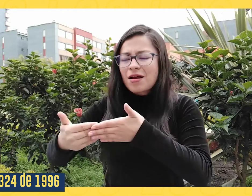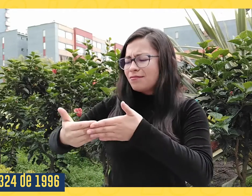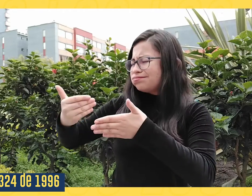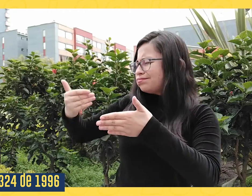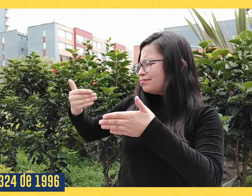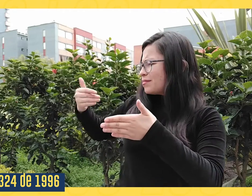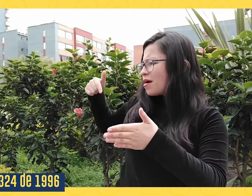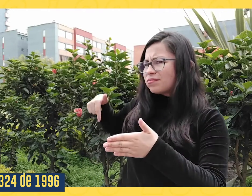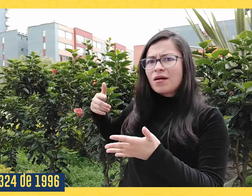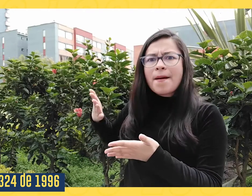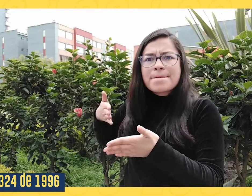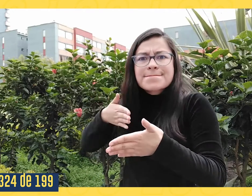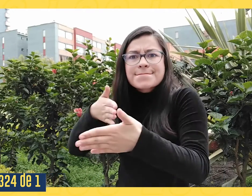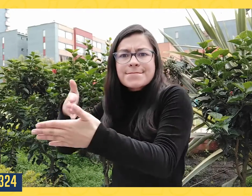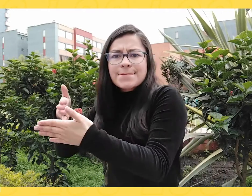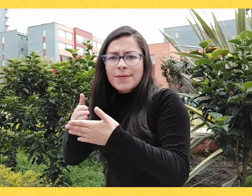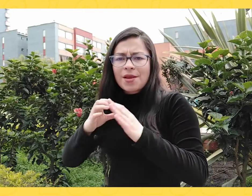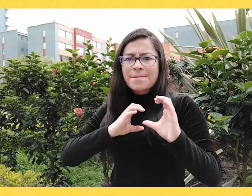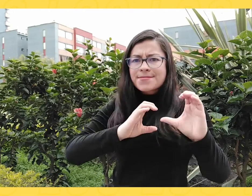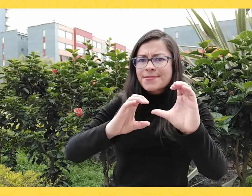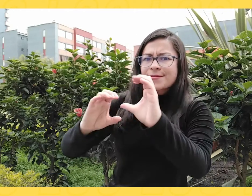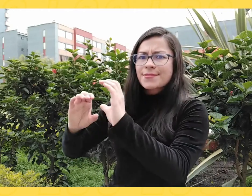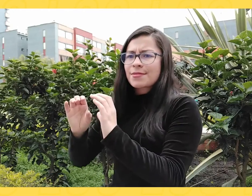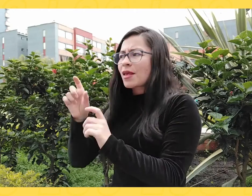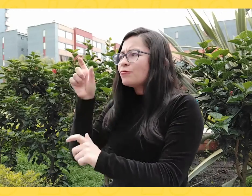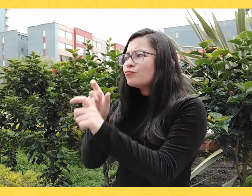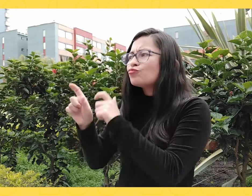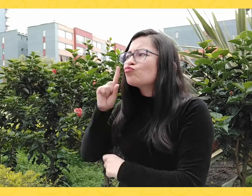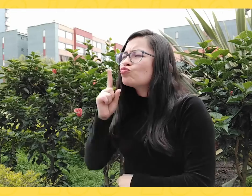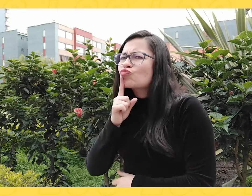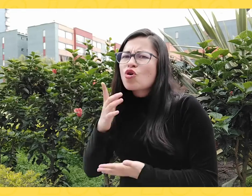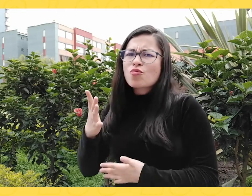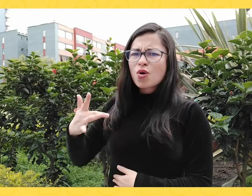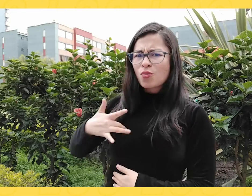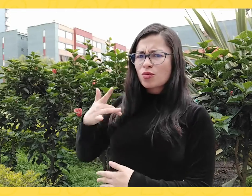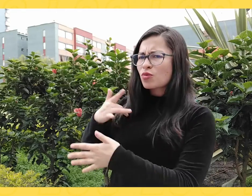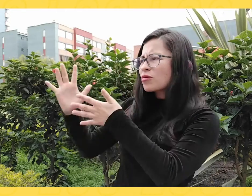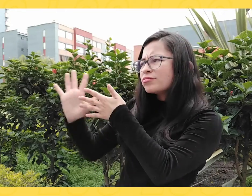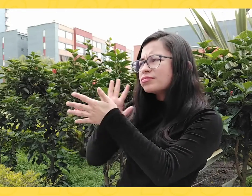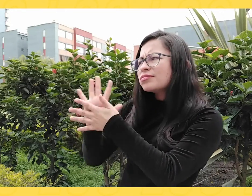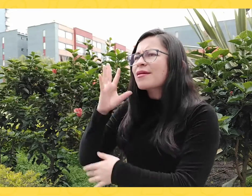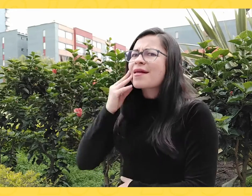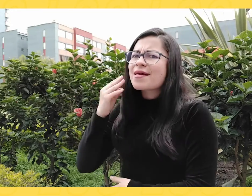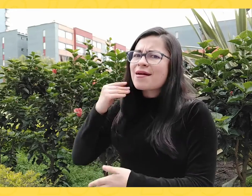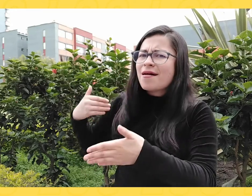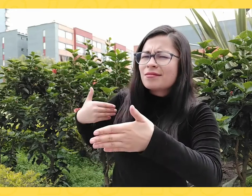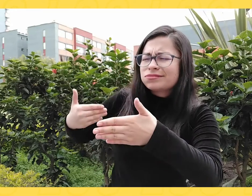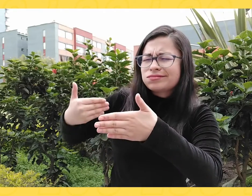1996, cuáles eran las barreras con las cuales se topaban, cómo era la comunicación y cuáles fueron sus